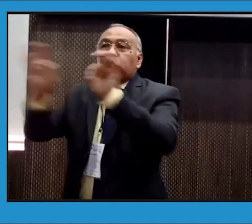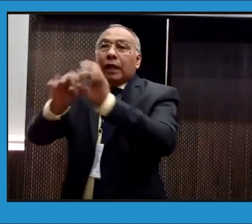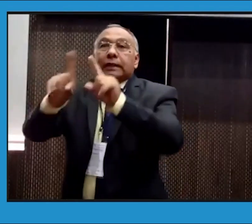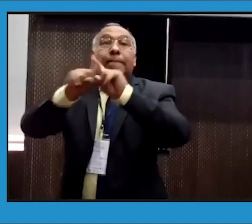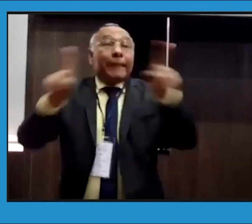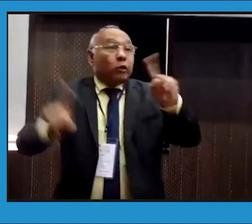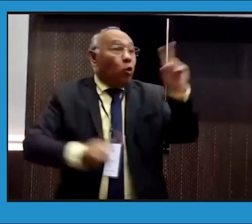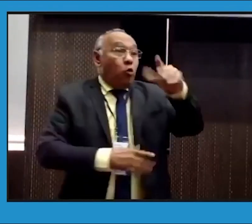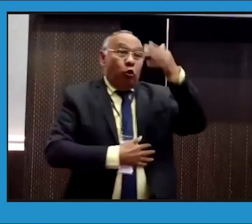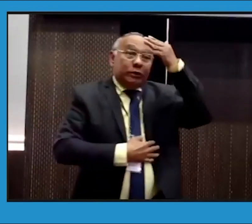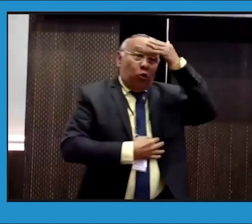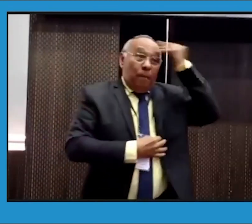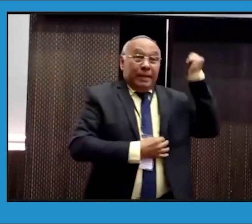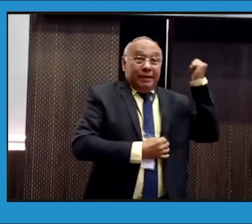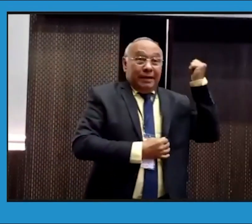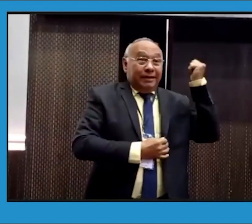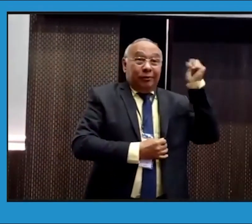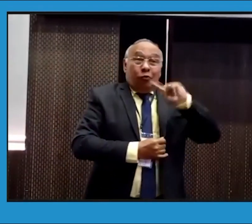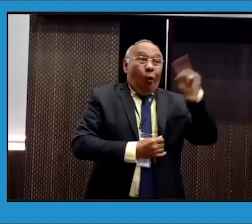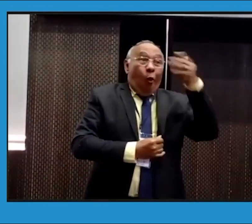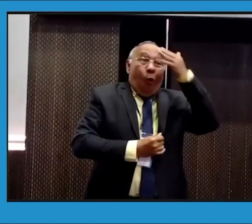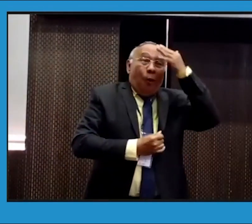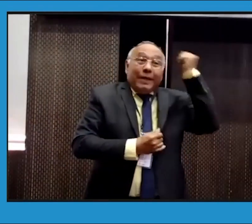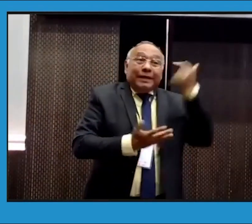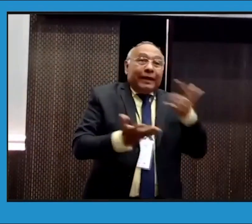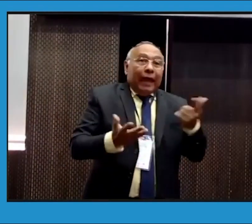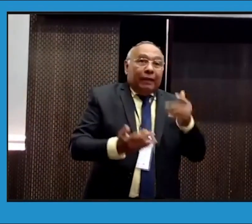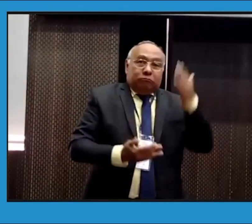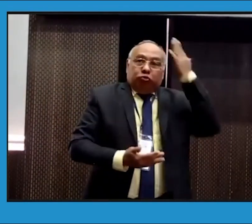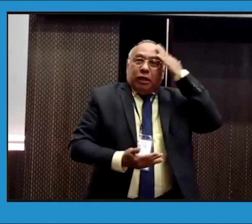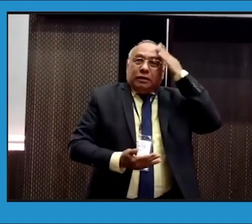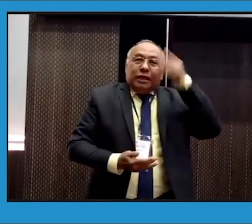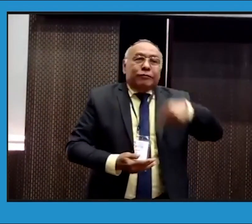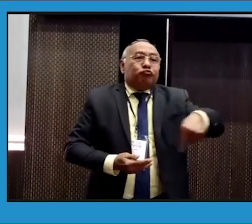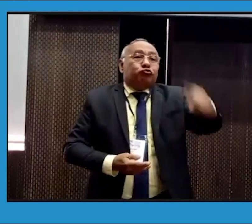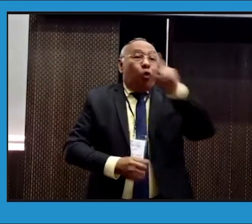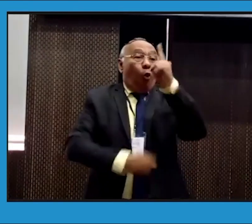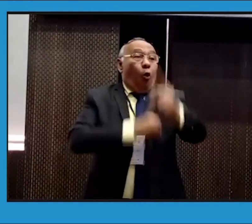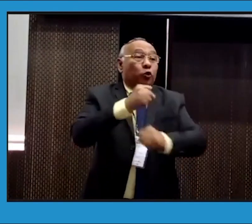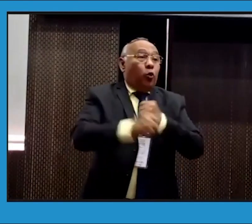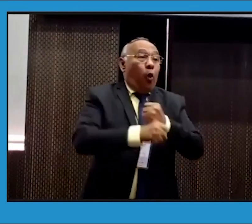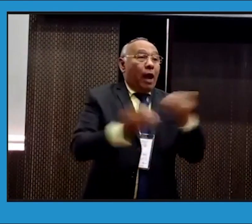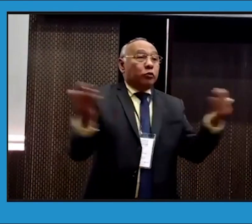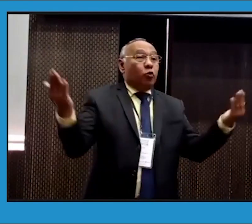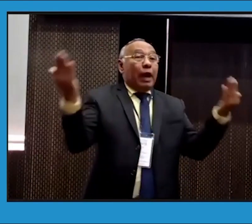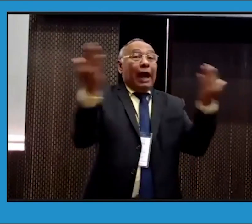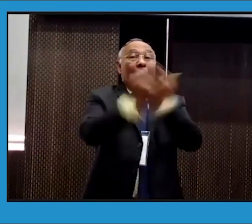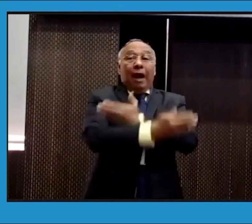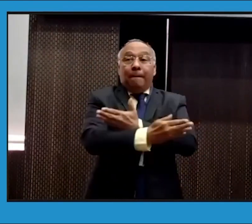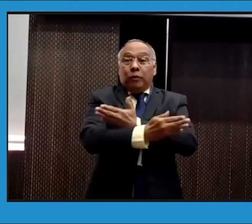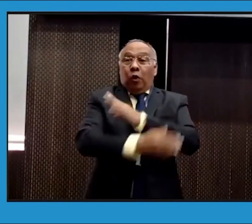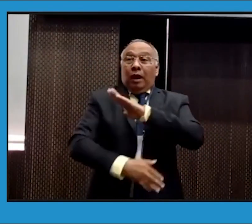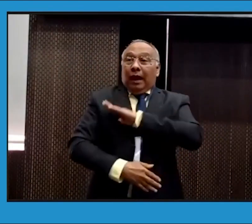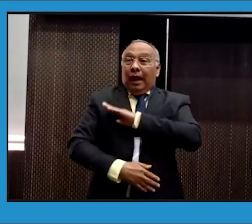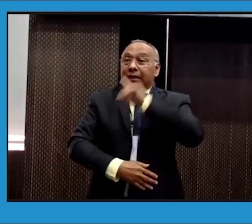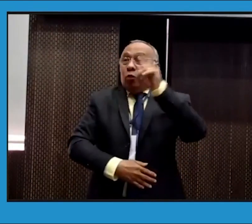Claro que sí, pero es de suma importancia que no se nos olvide este proceso. El otro año va haber cambio de